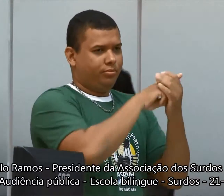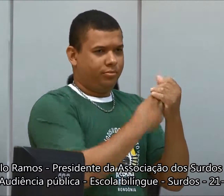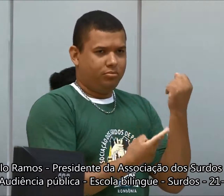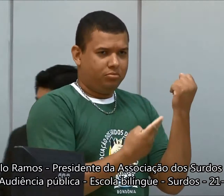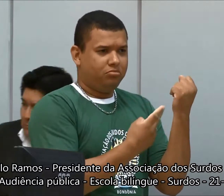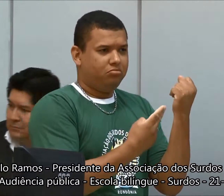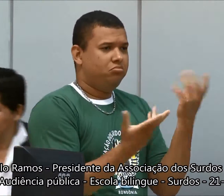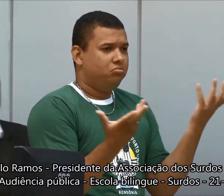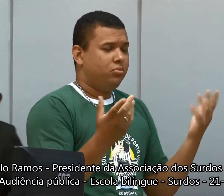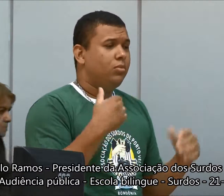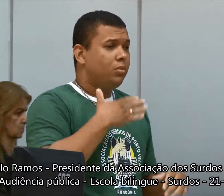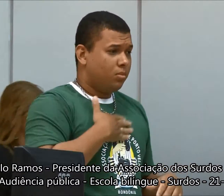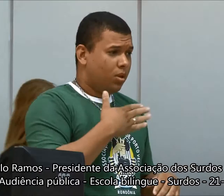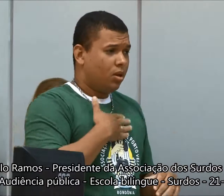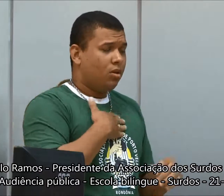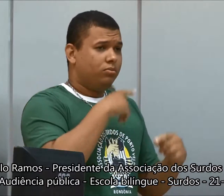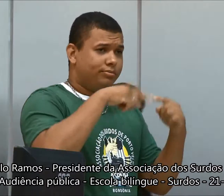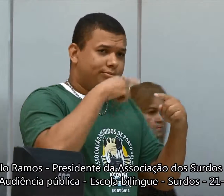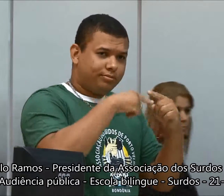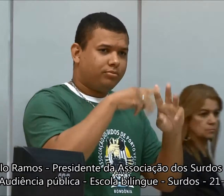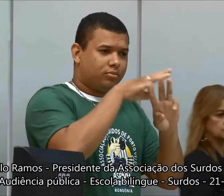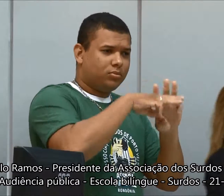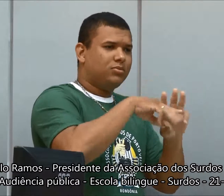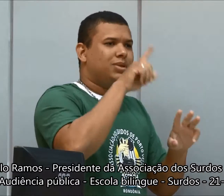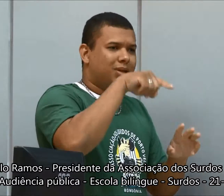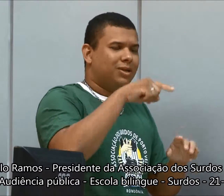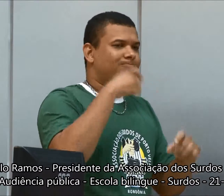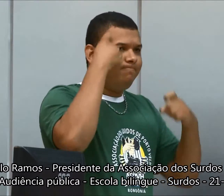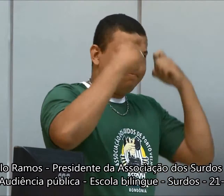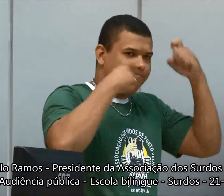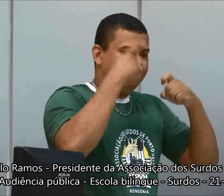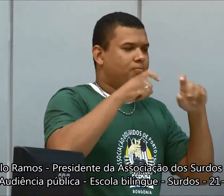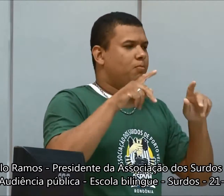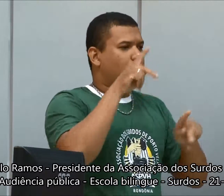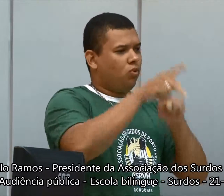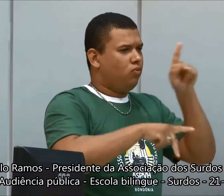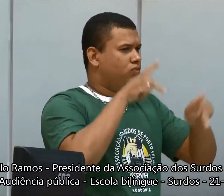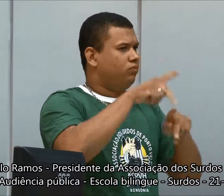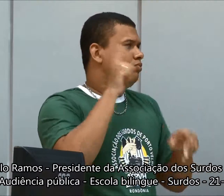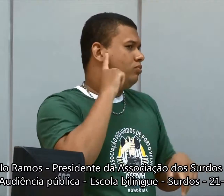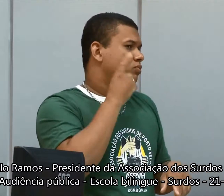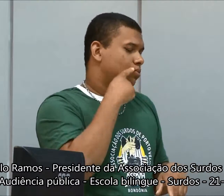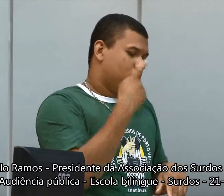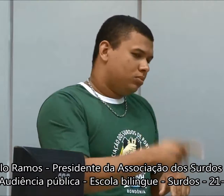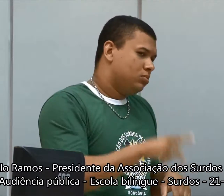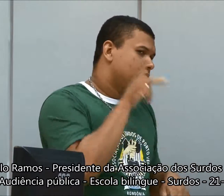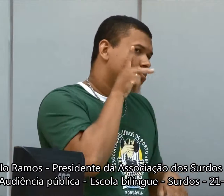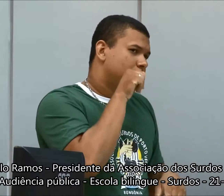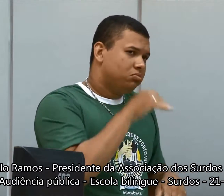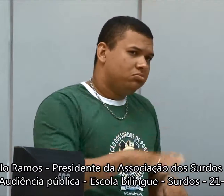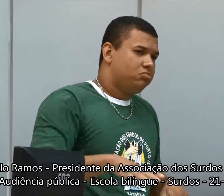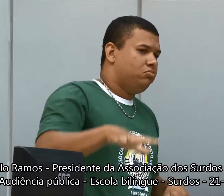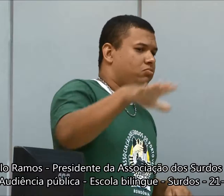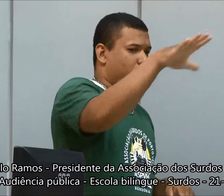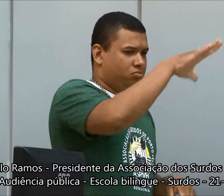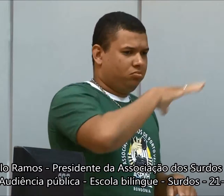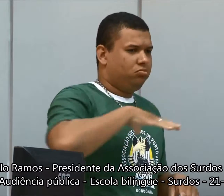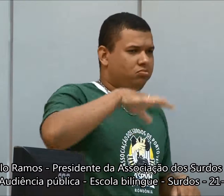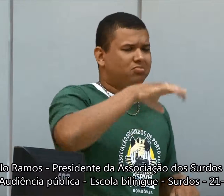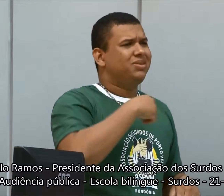as questões políticas, estou apoiando a escola bilingüe. E o nosso objetivo da associação é o povo surdo de Porto Velho. Todo